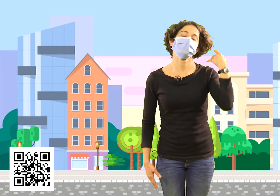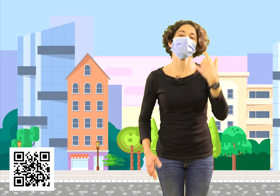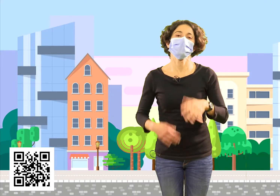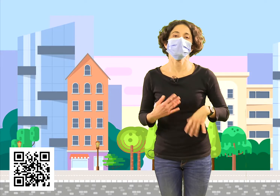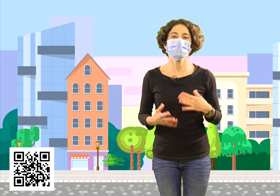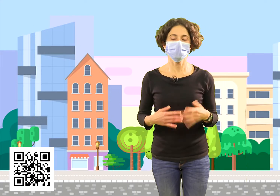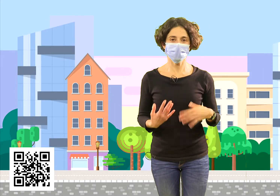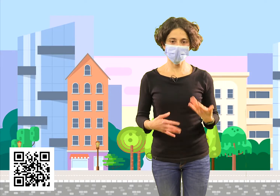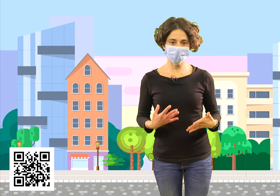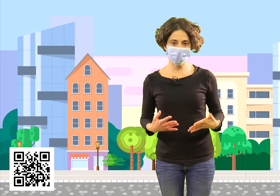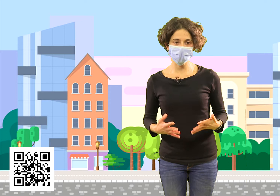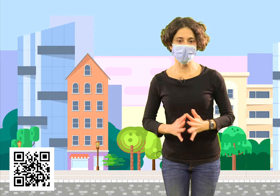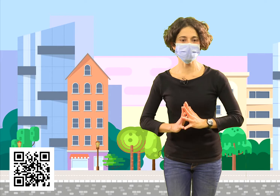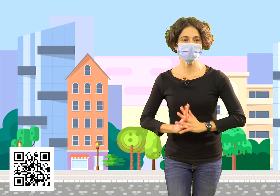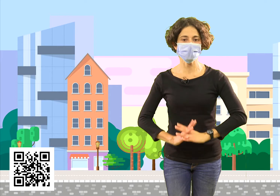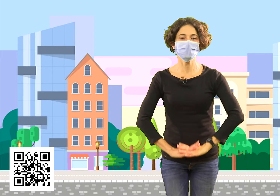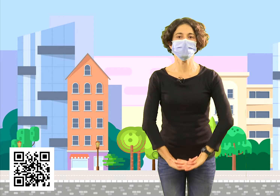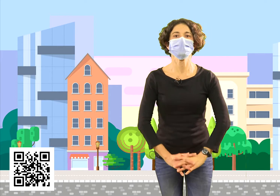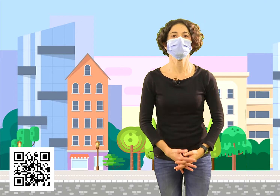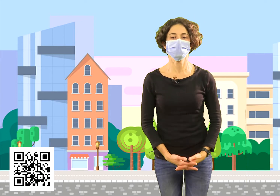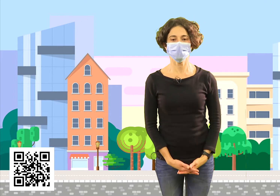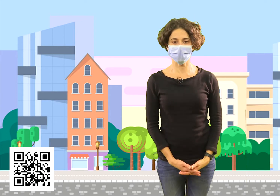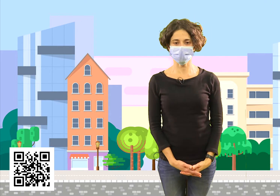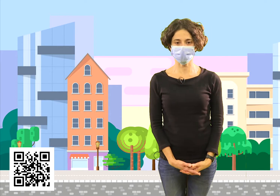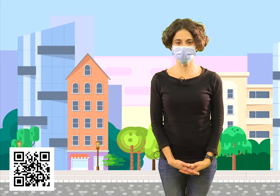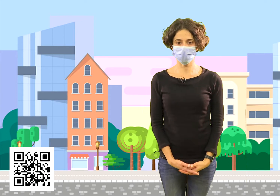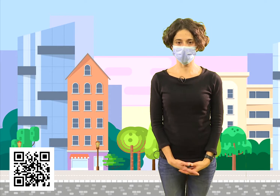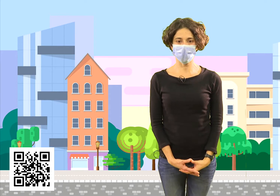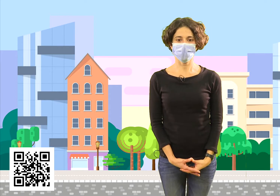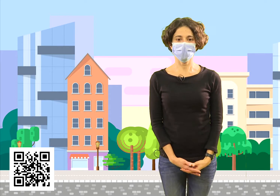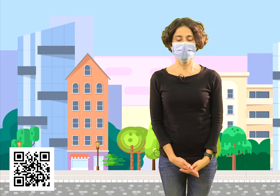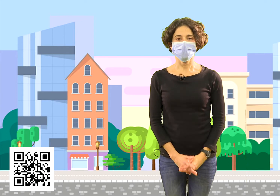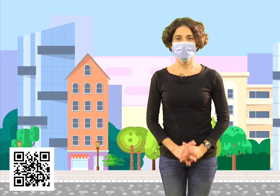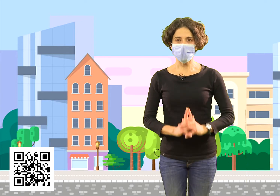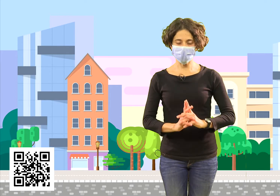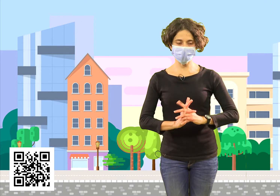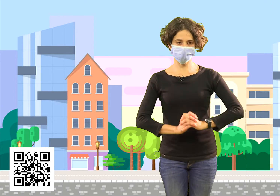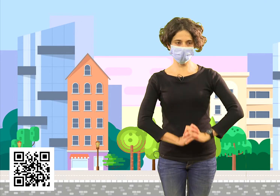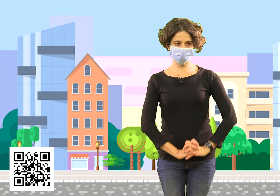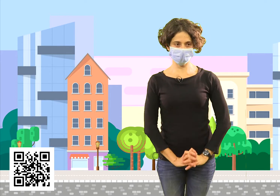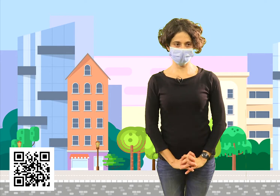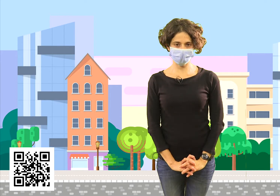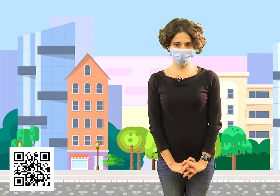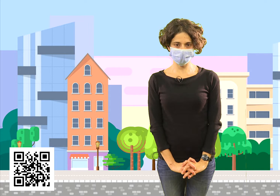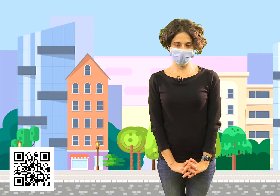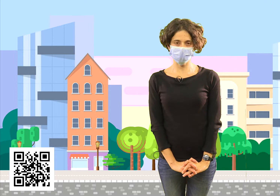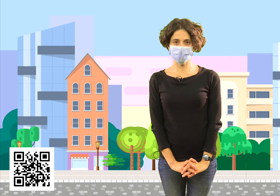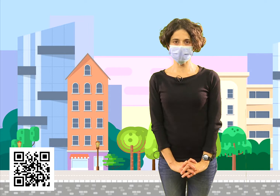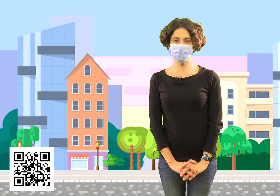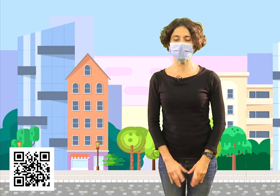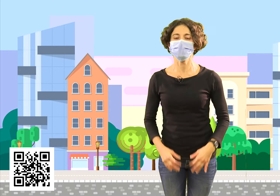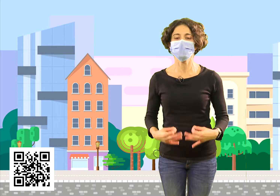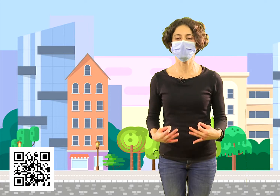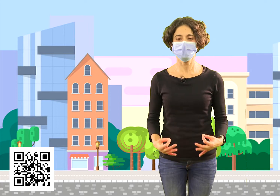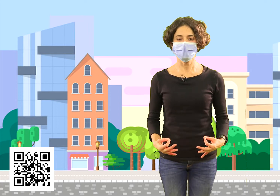Vamos a ir practicando poco a poco hasta ir interiorizándolos. Ahora les toca a ustedes desde sus